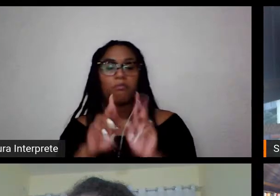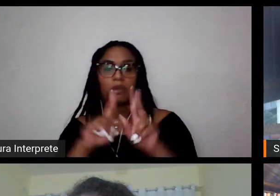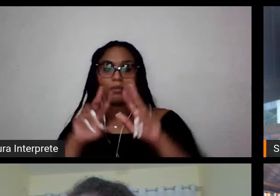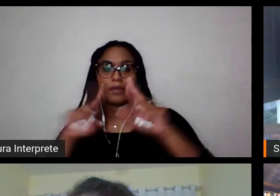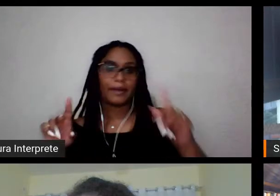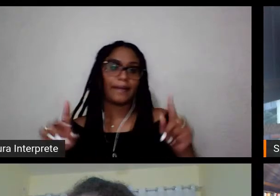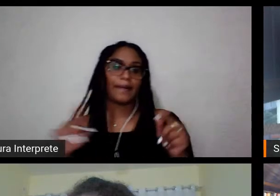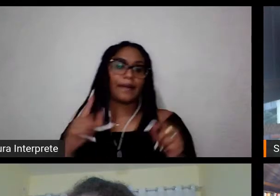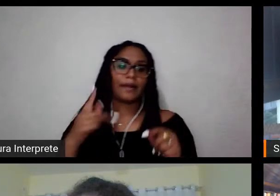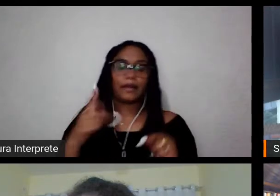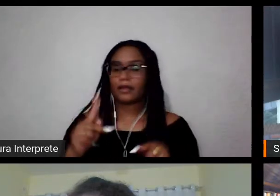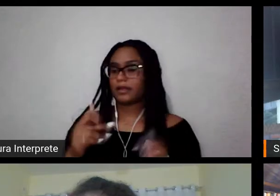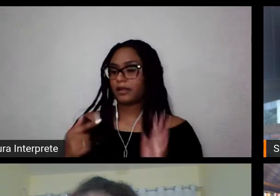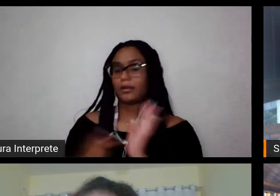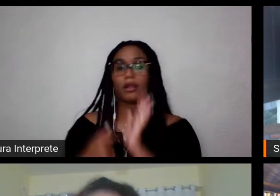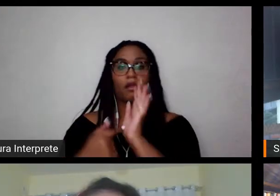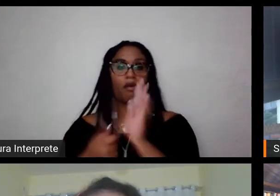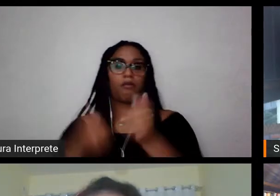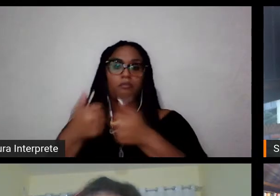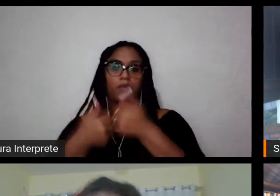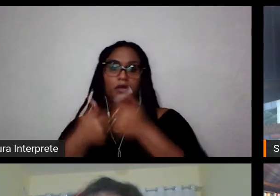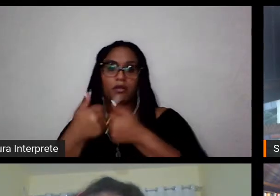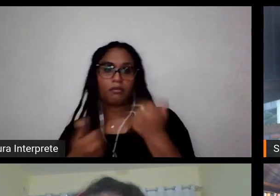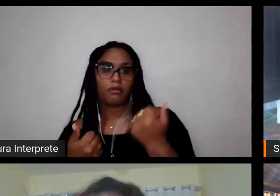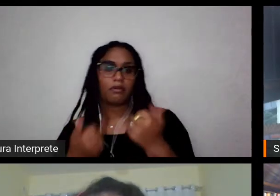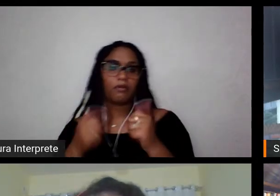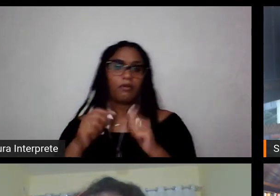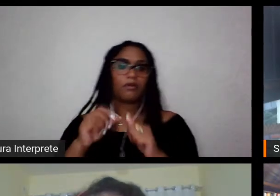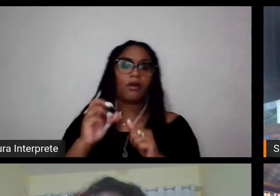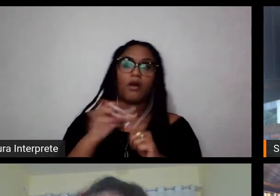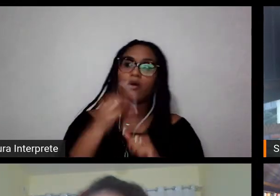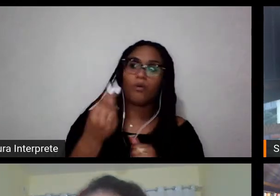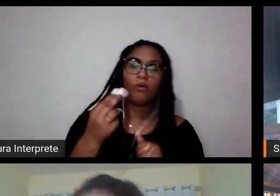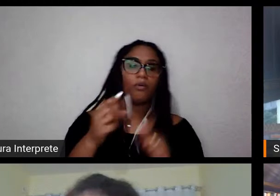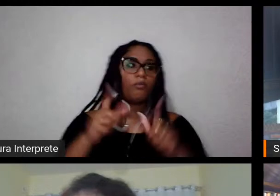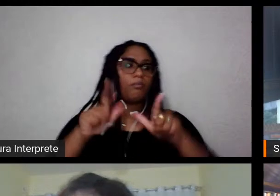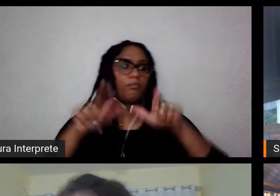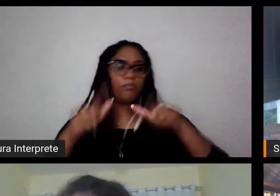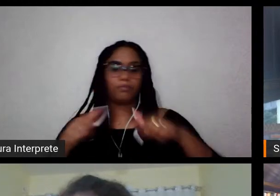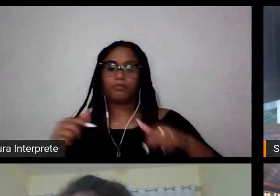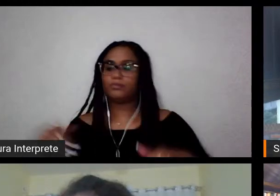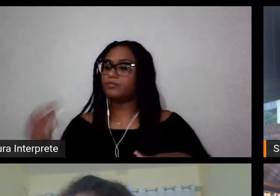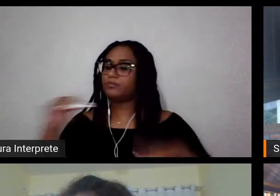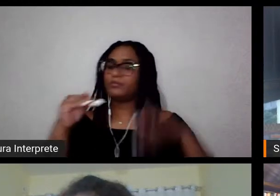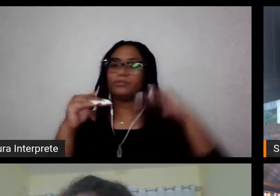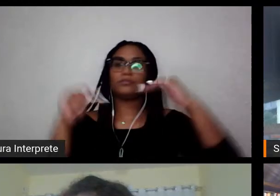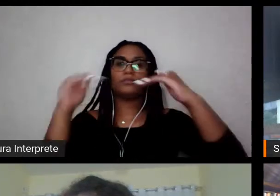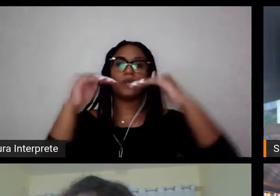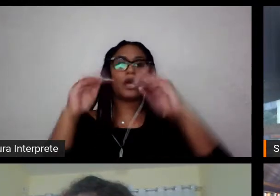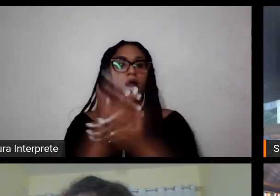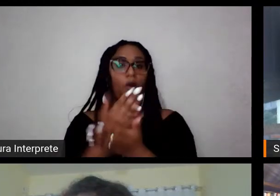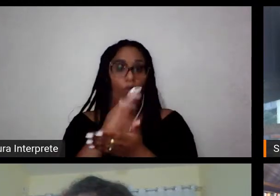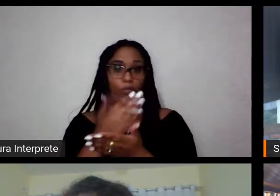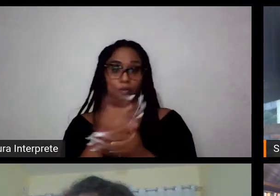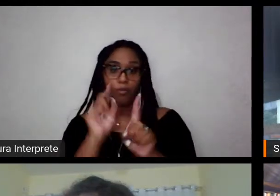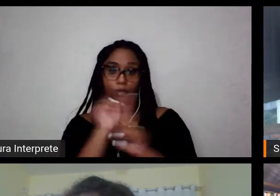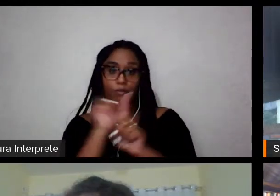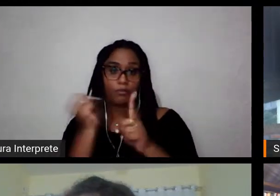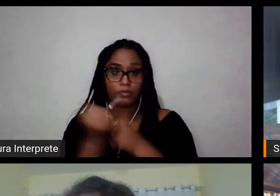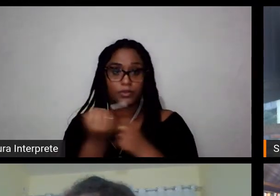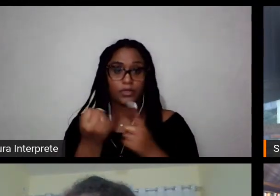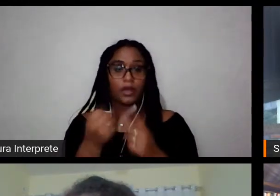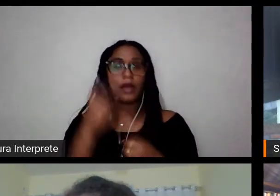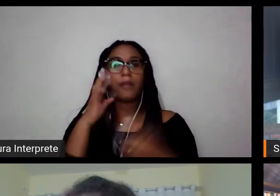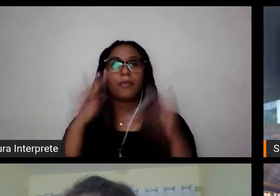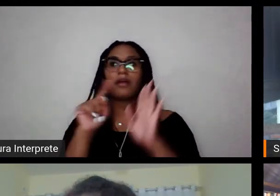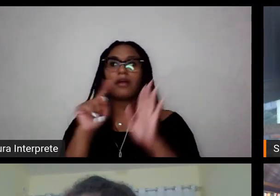seja em campo ou seja em pódio, para algumas causas sociais, como aquilo reverbera.